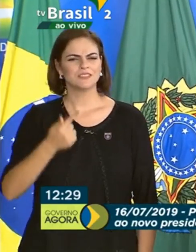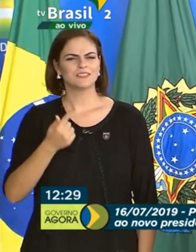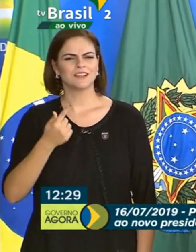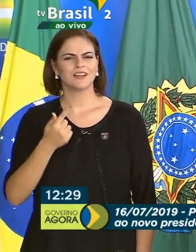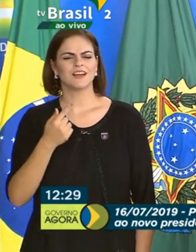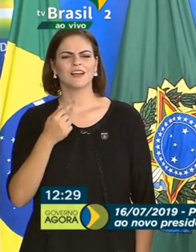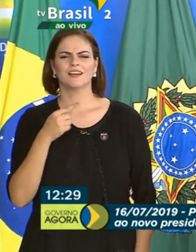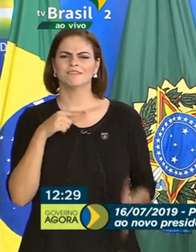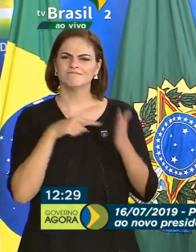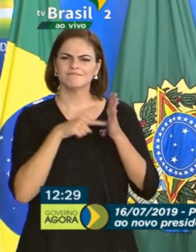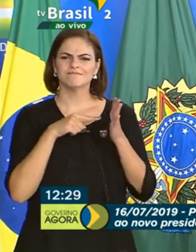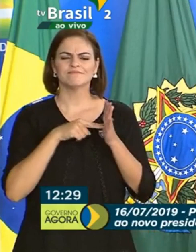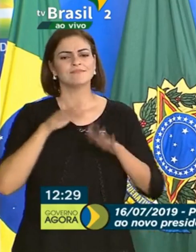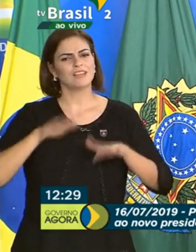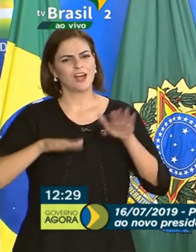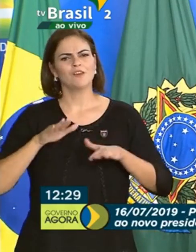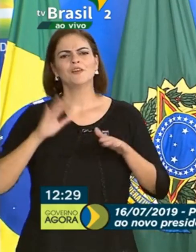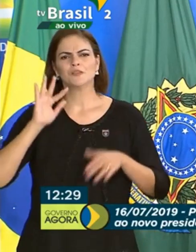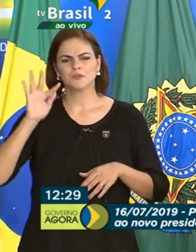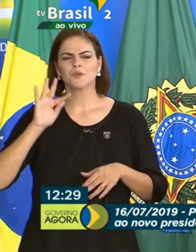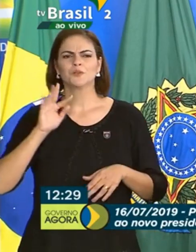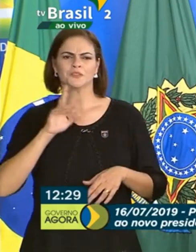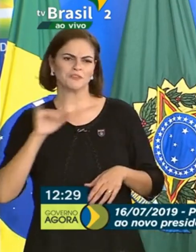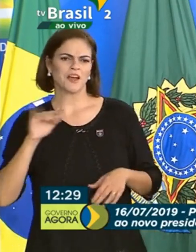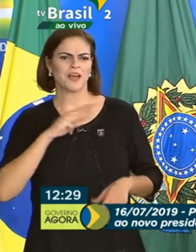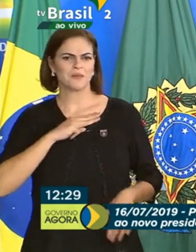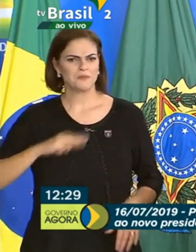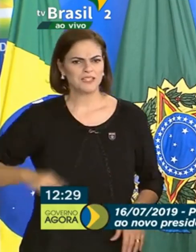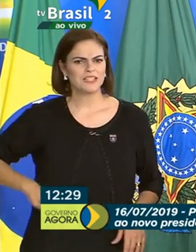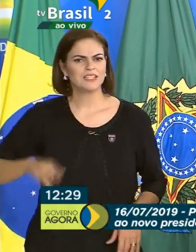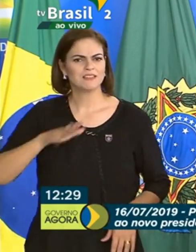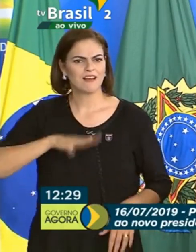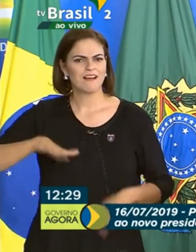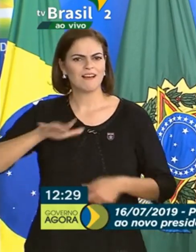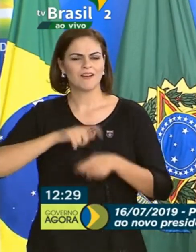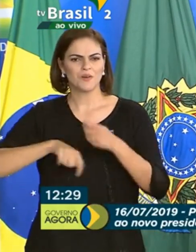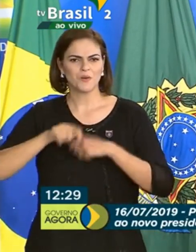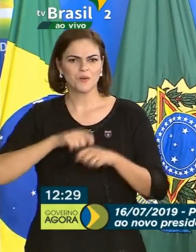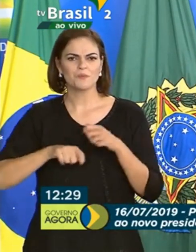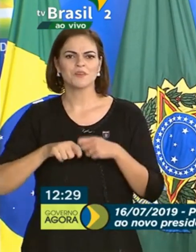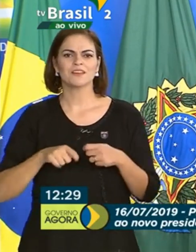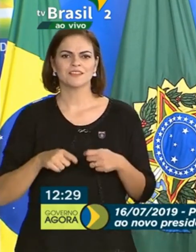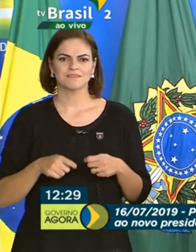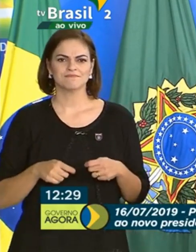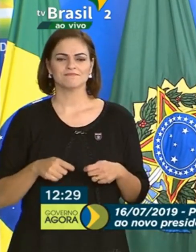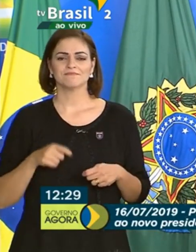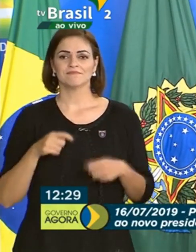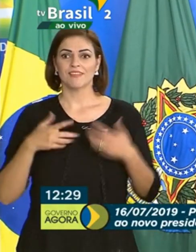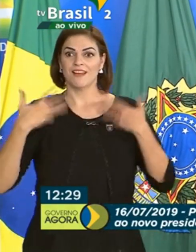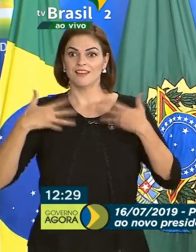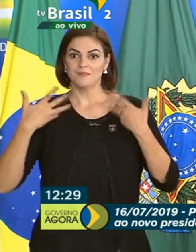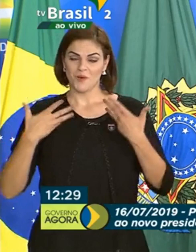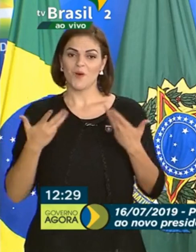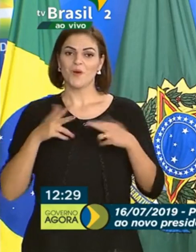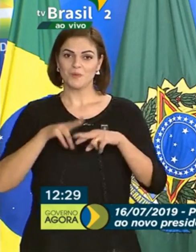possivelmente seria nosso ministro da área econômica e ele se empolgou com isso.